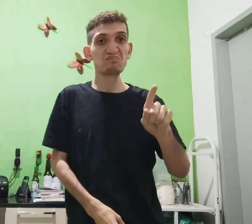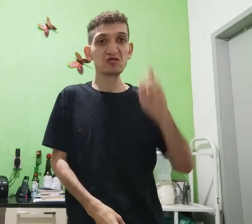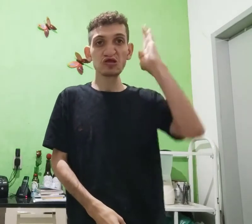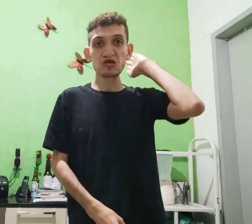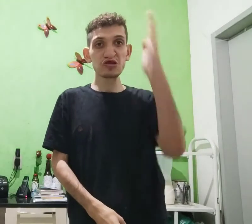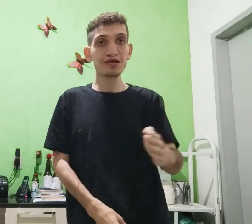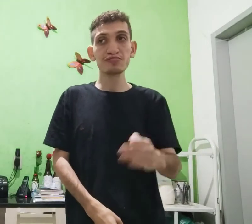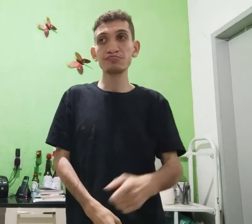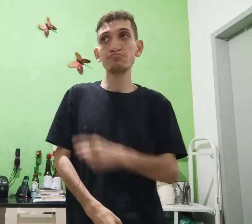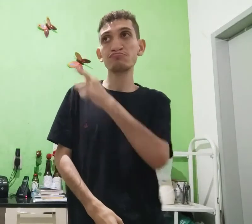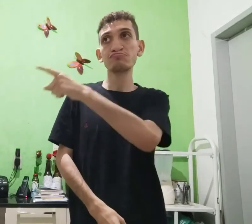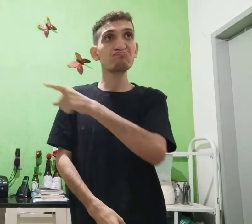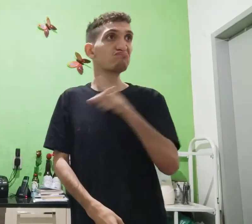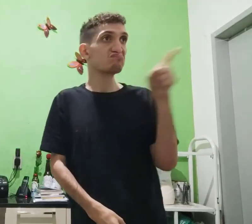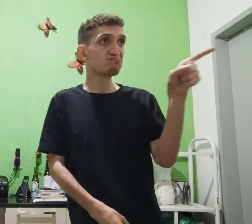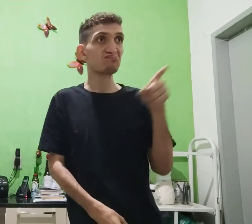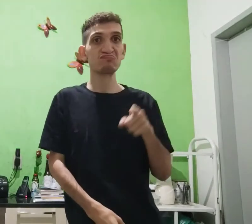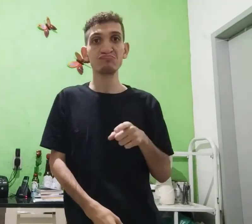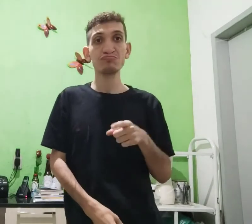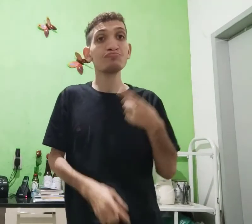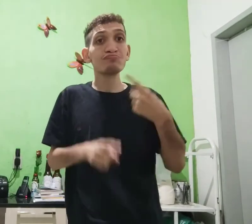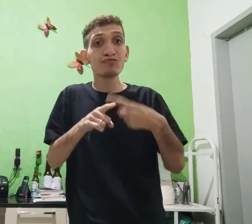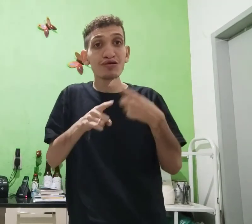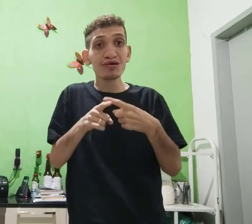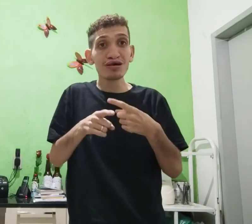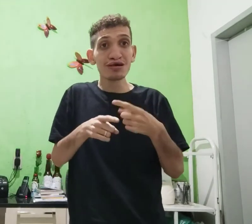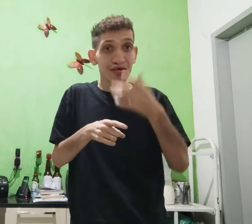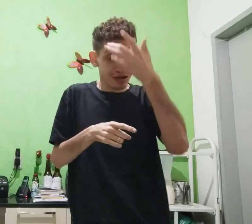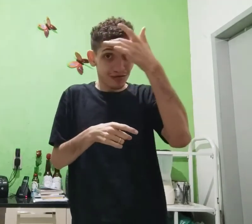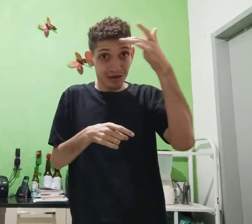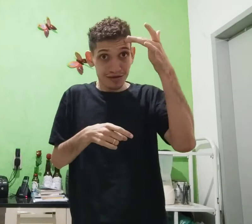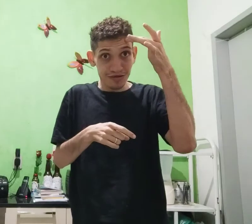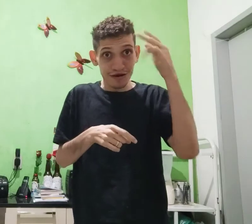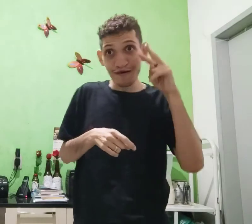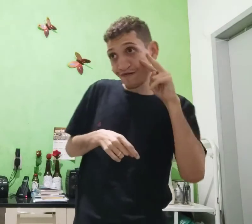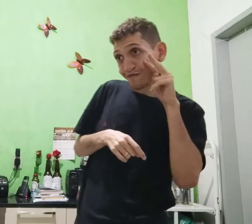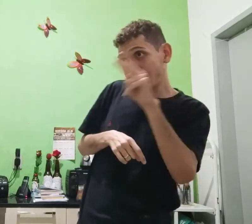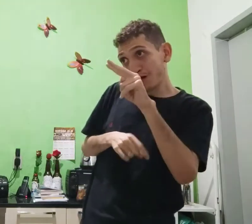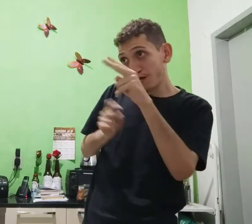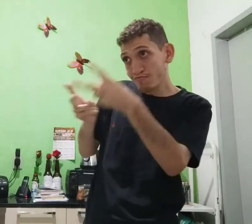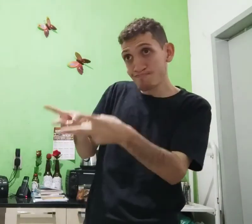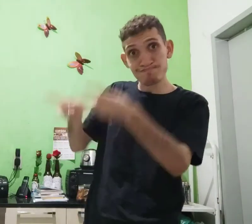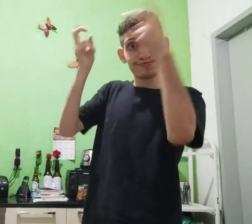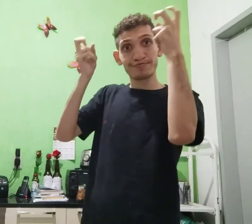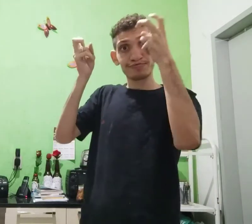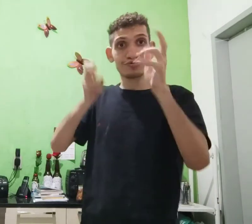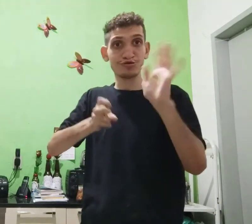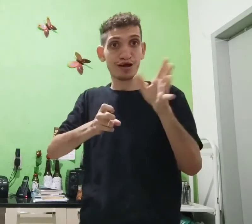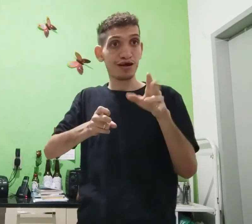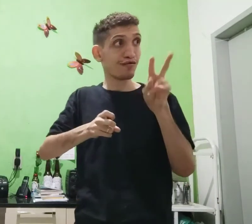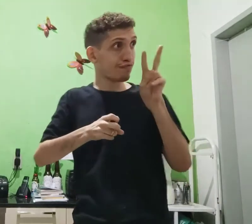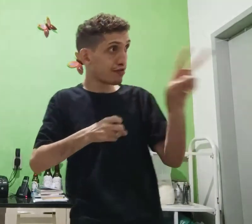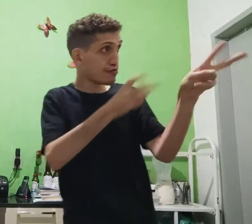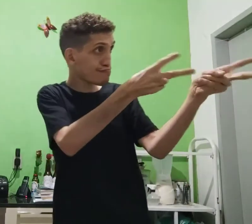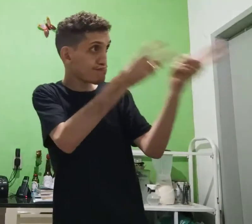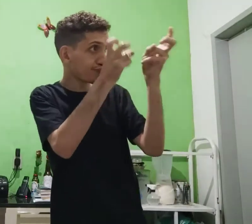Não precisa, direto, ele ou ela. Por quê? Pessoa vê e percebe já,